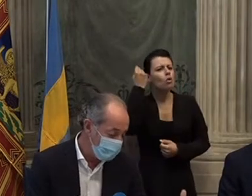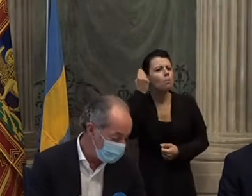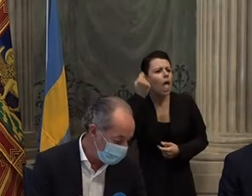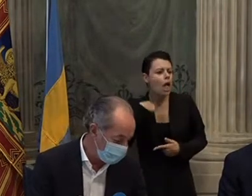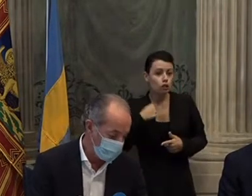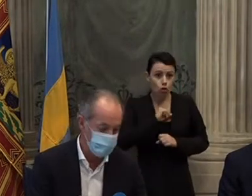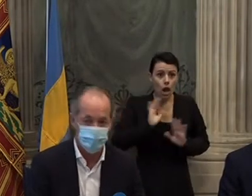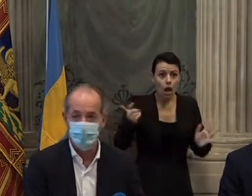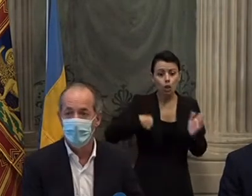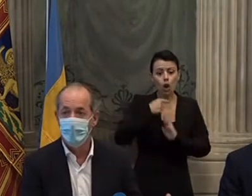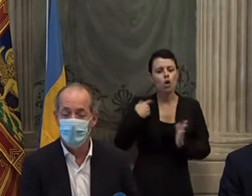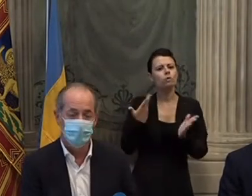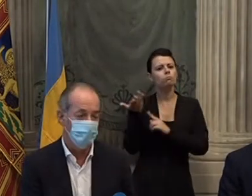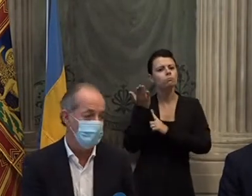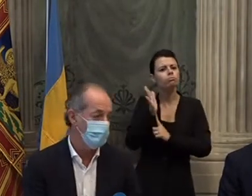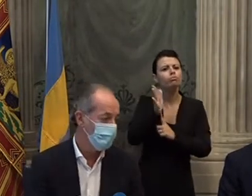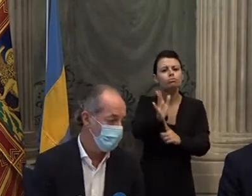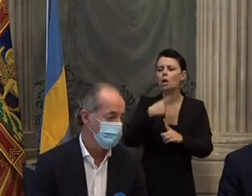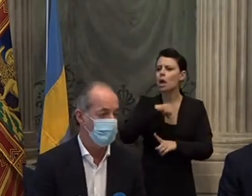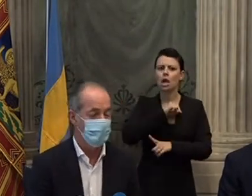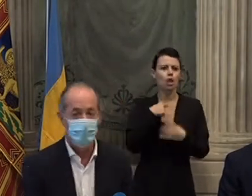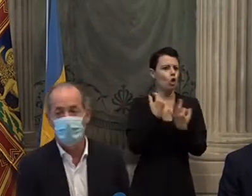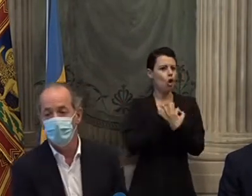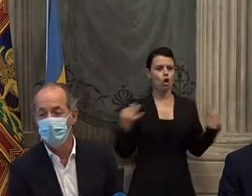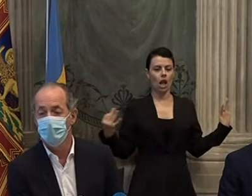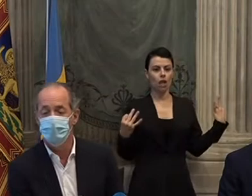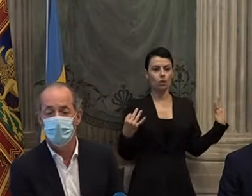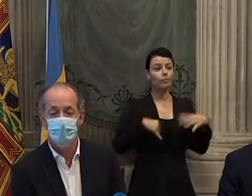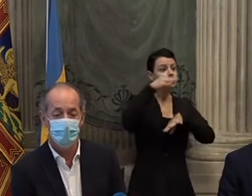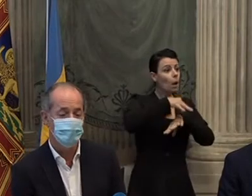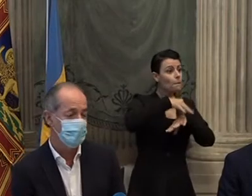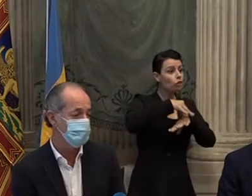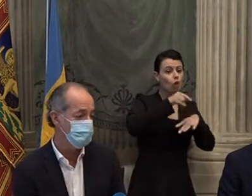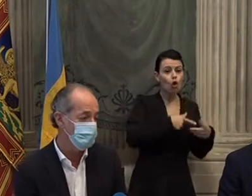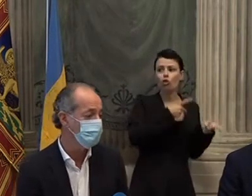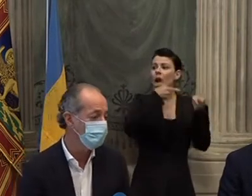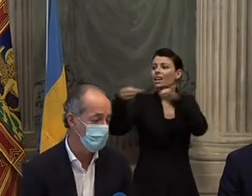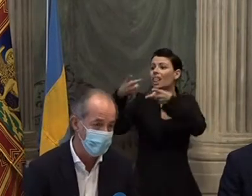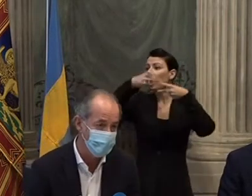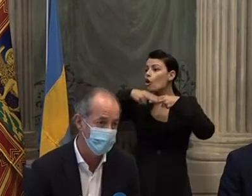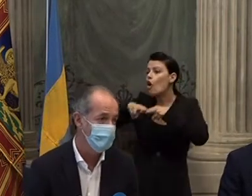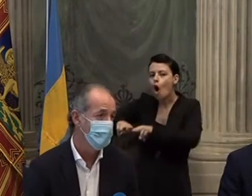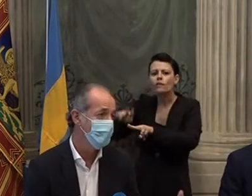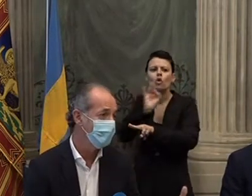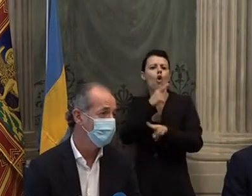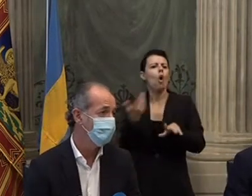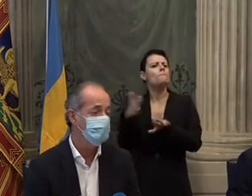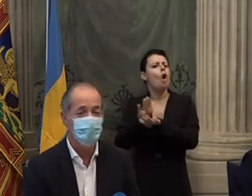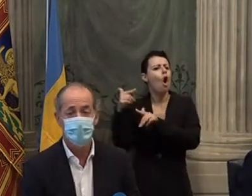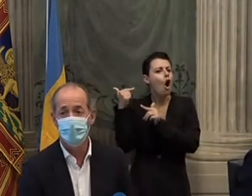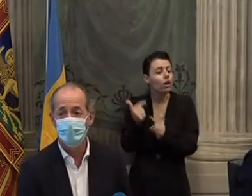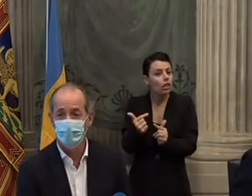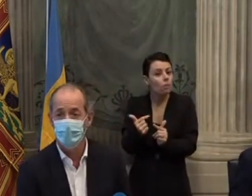quello che noi abbiamo sempre proposto, cioè le patologie che portano al ricovero piuttosto che al decesso, se non sono correlate alla